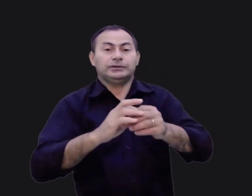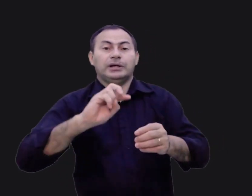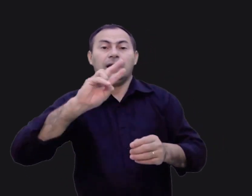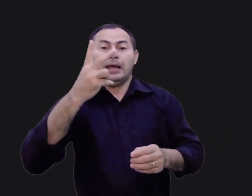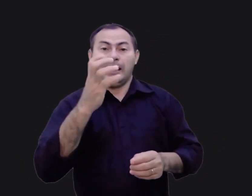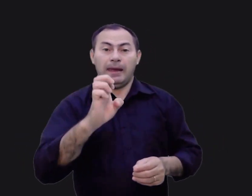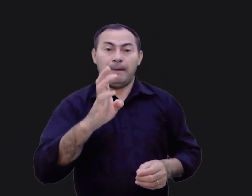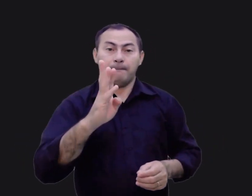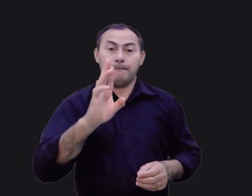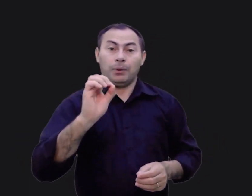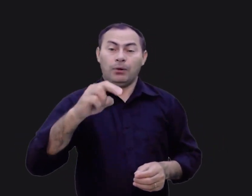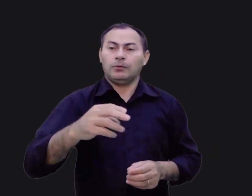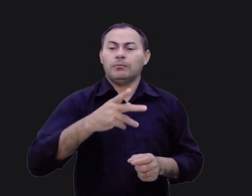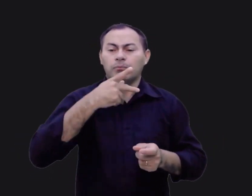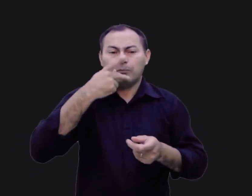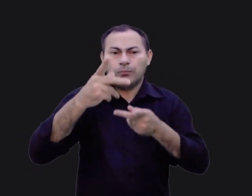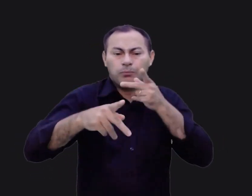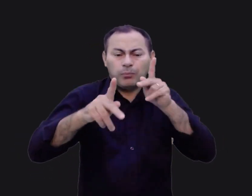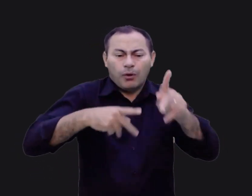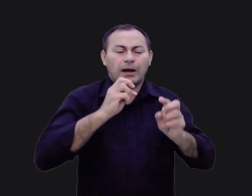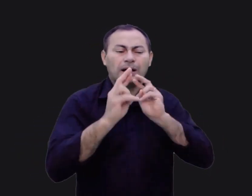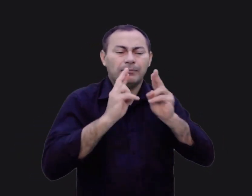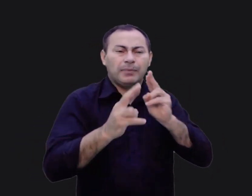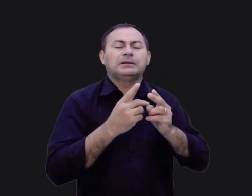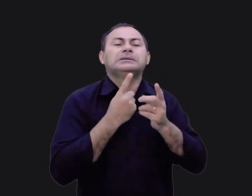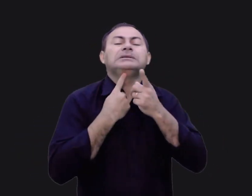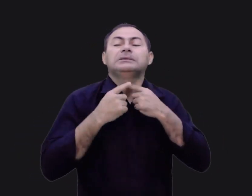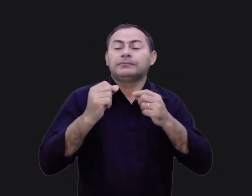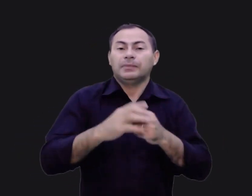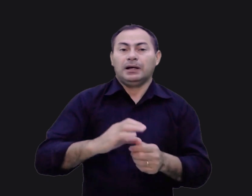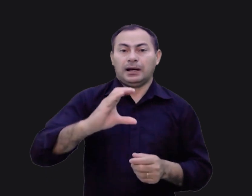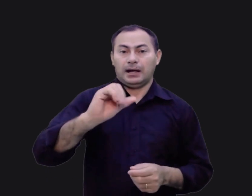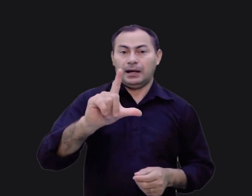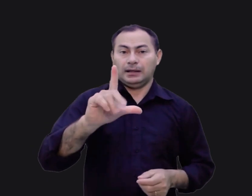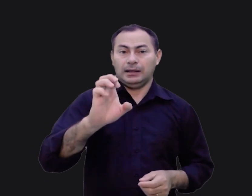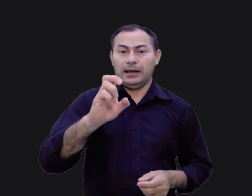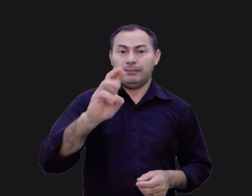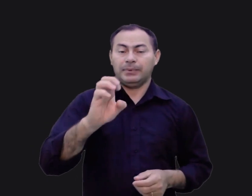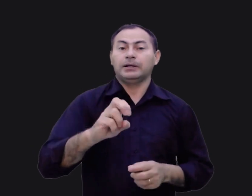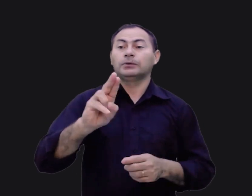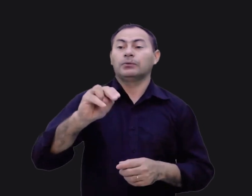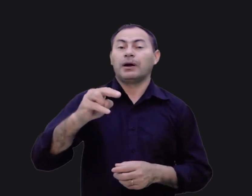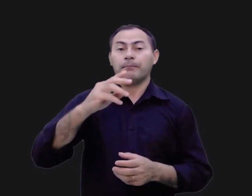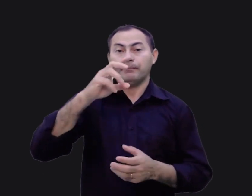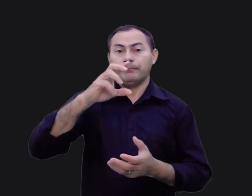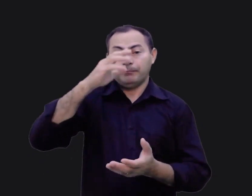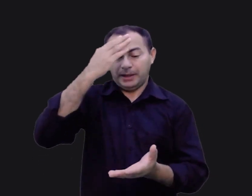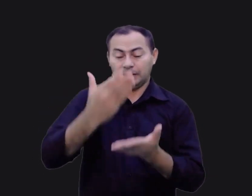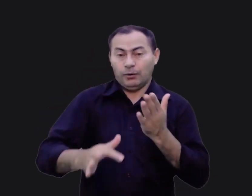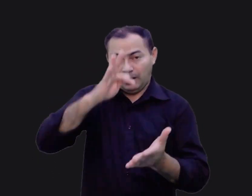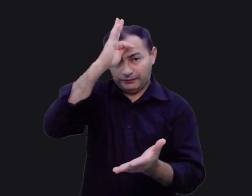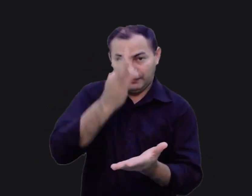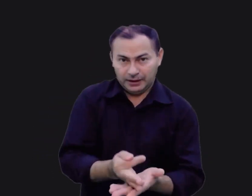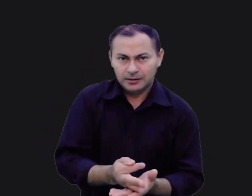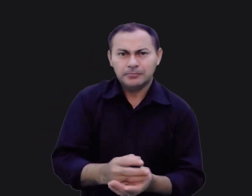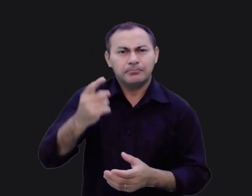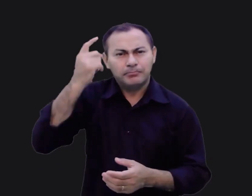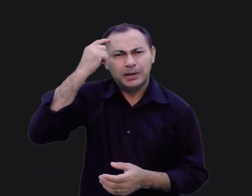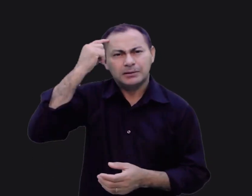As pessoas reclamavam e morriam de sede, mas Caleb nunca perdeu a sua visão. Imagine as pessoas